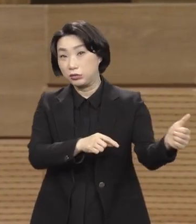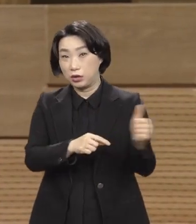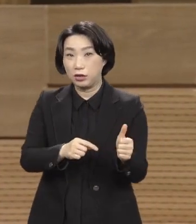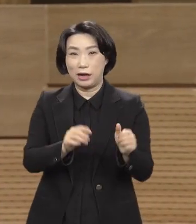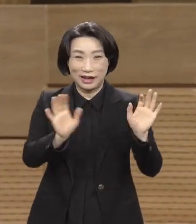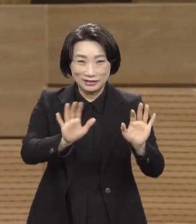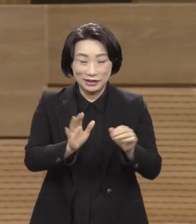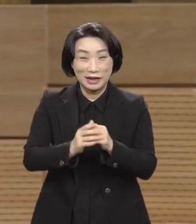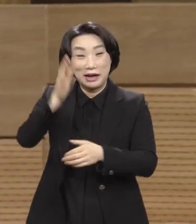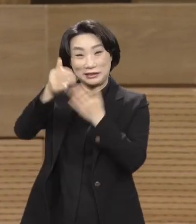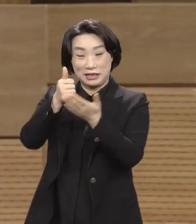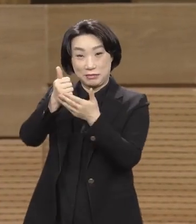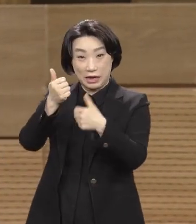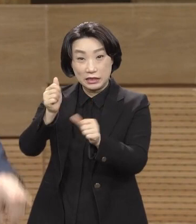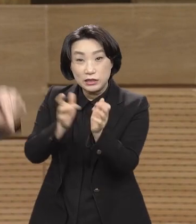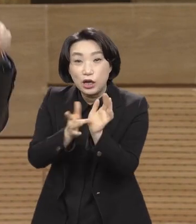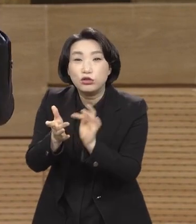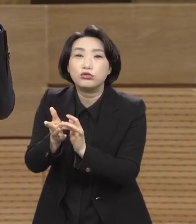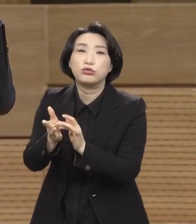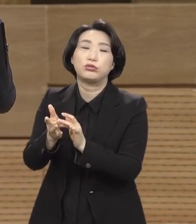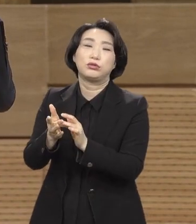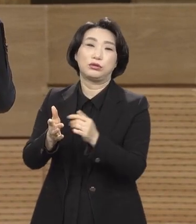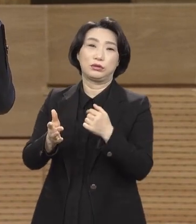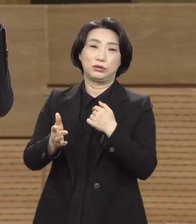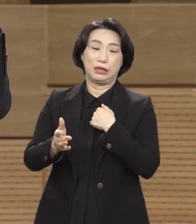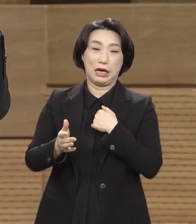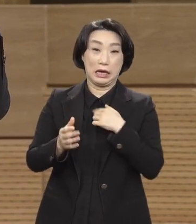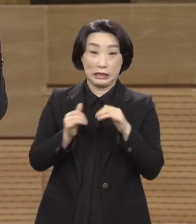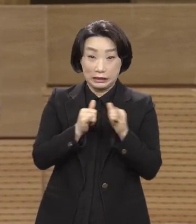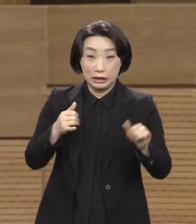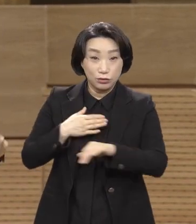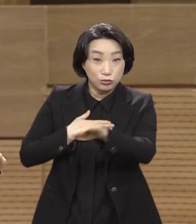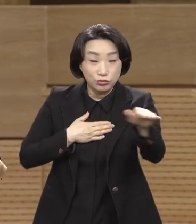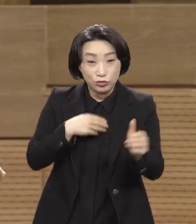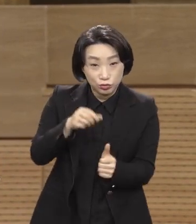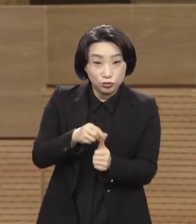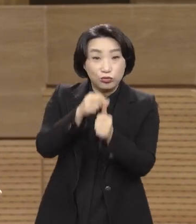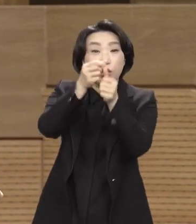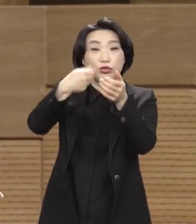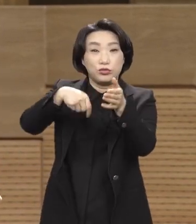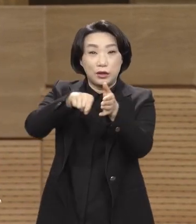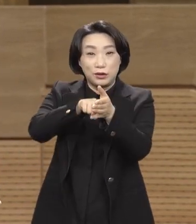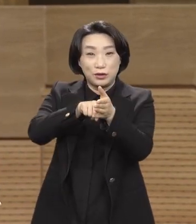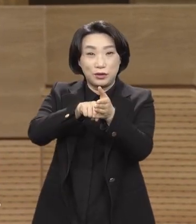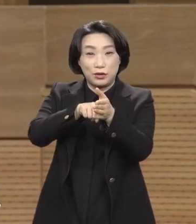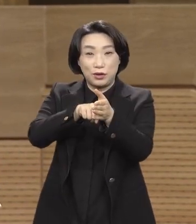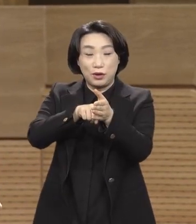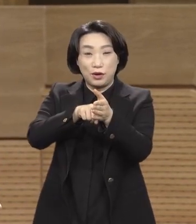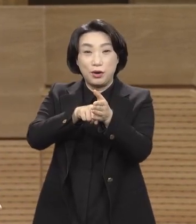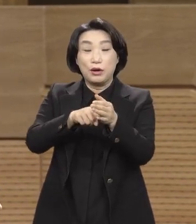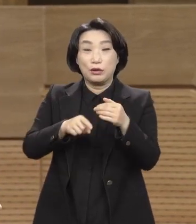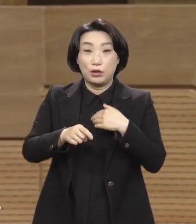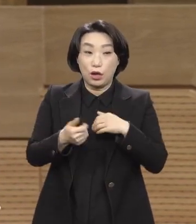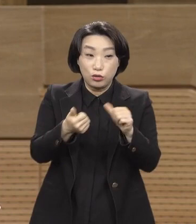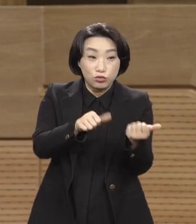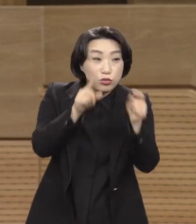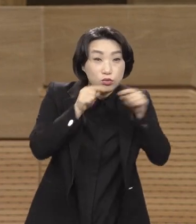하나님의 아들이 우리 인간을 구원하러 우리가 죽어 지옥갈죄를